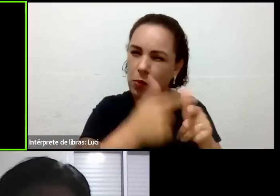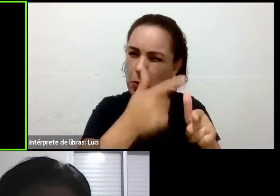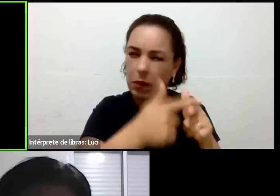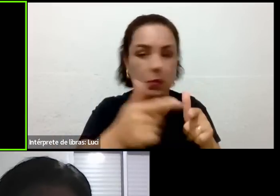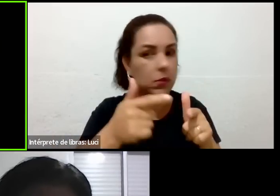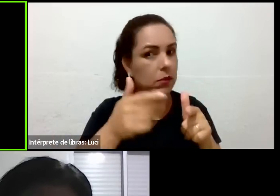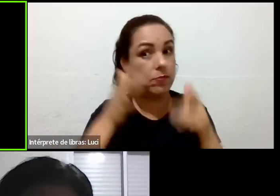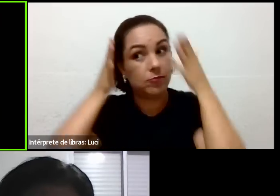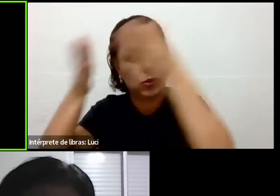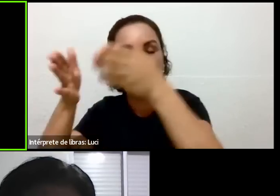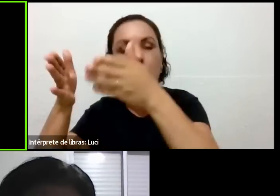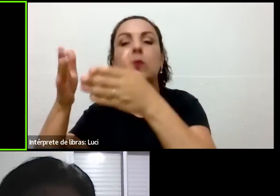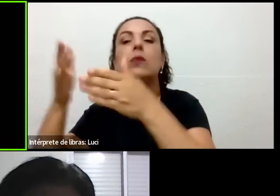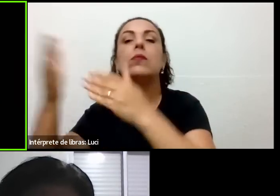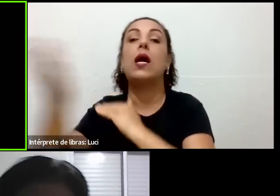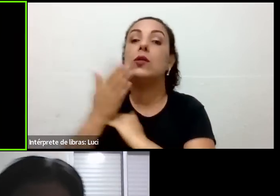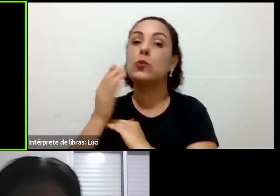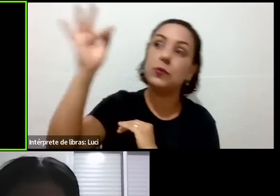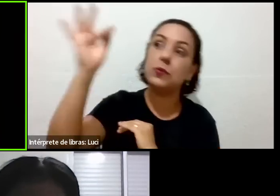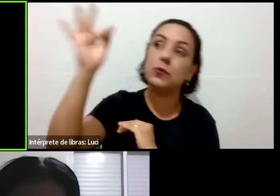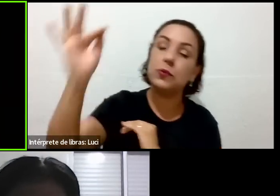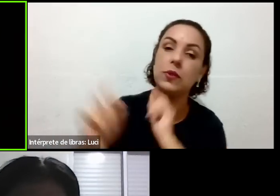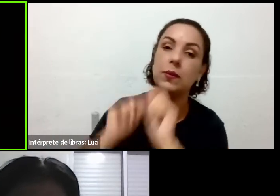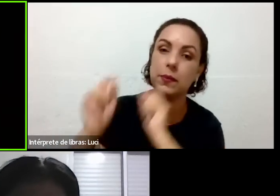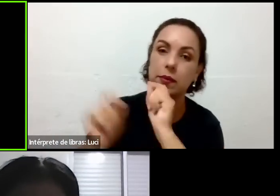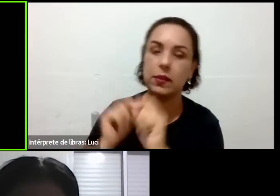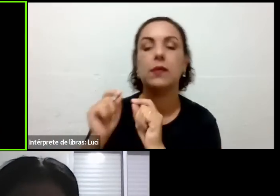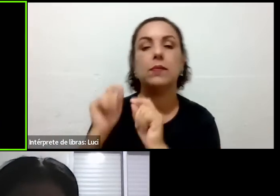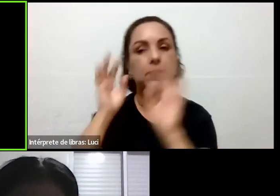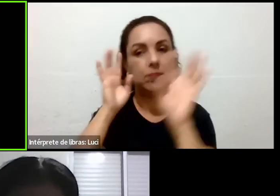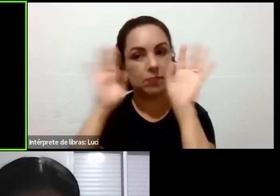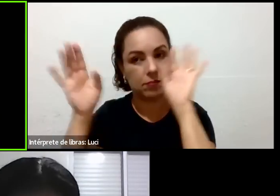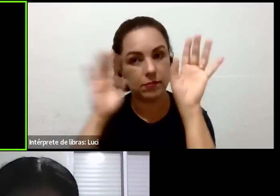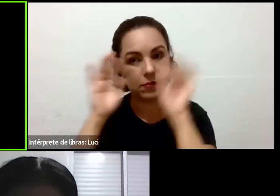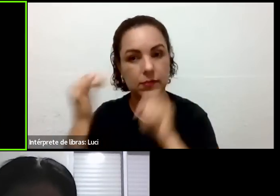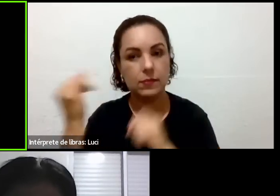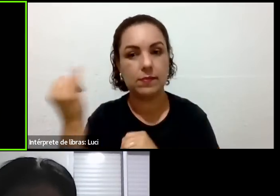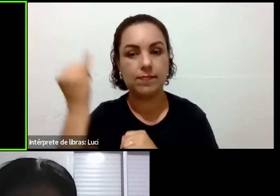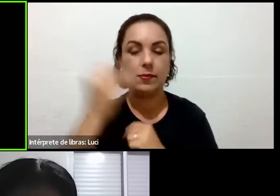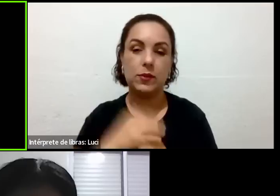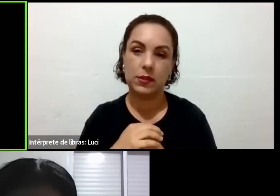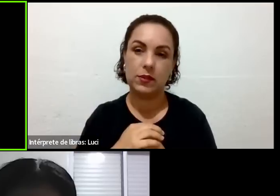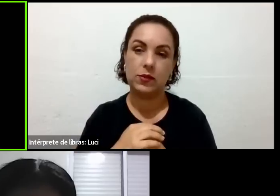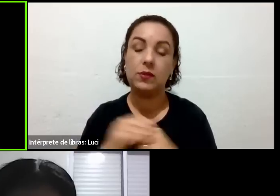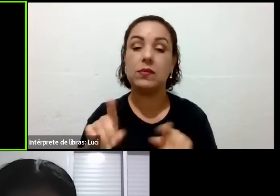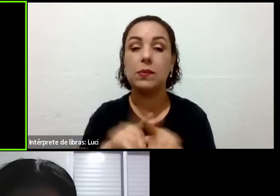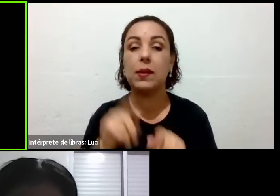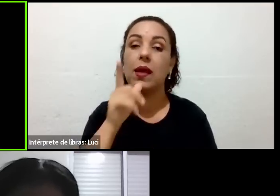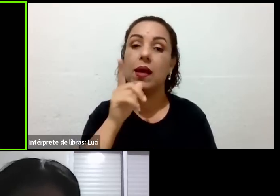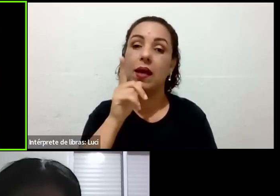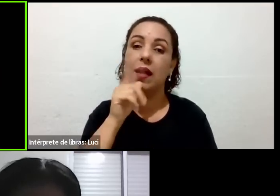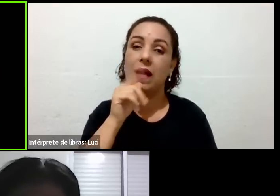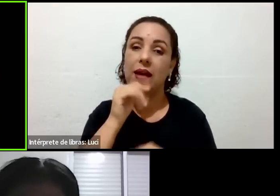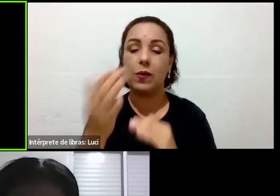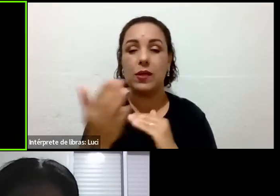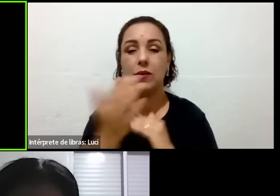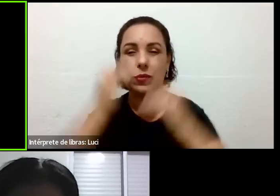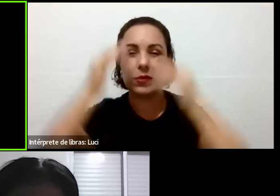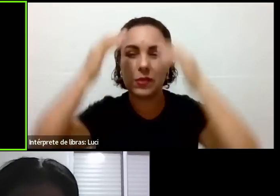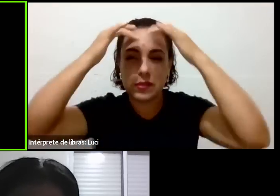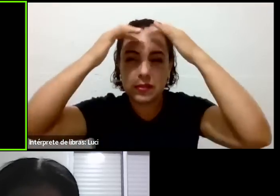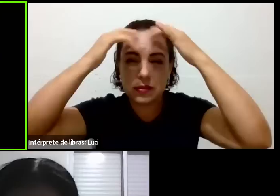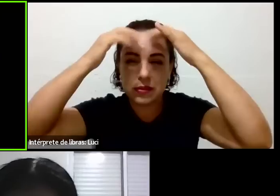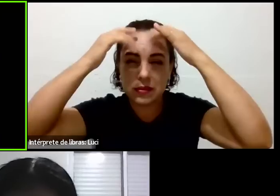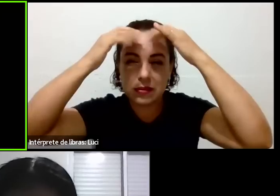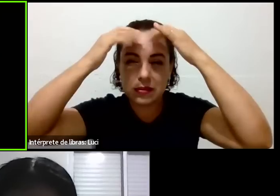água vai te dar mais oxigênio nessa parte tão importante que a gente precisa. Os neurônios se comunicam melhor,